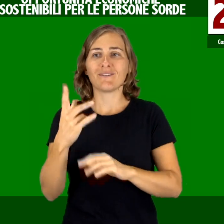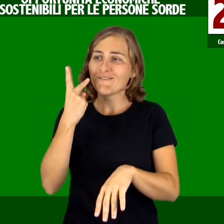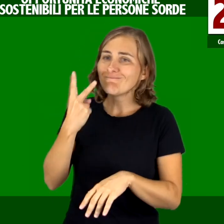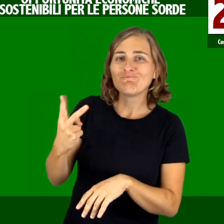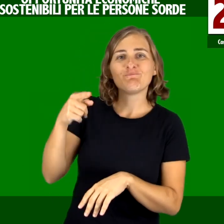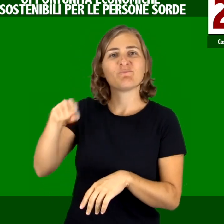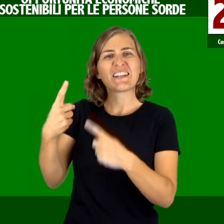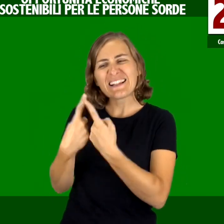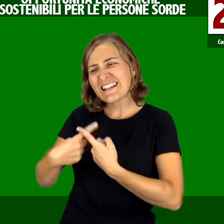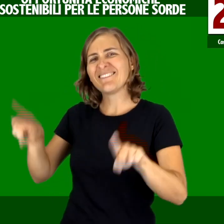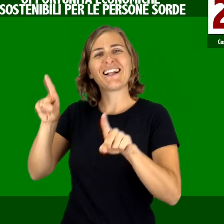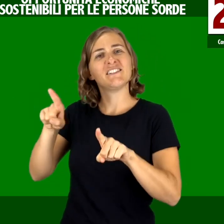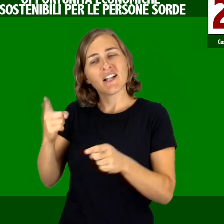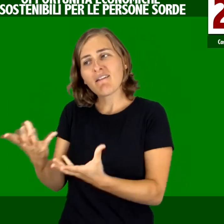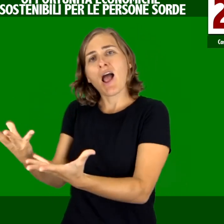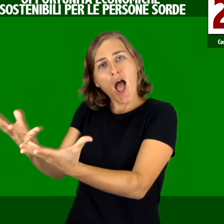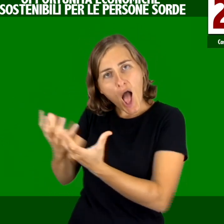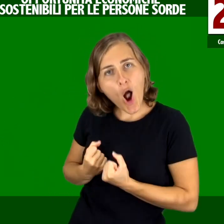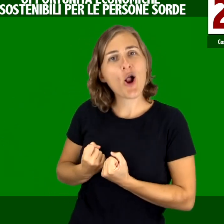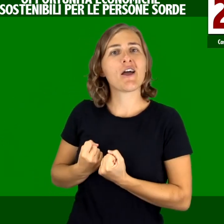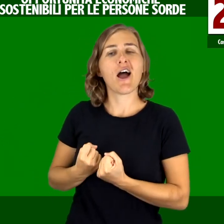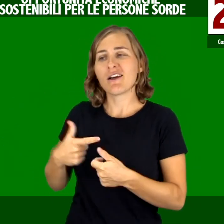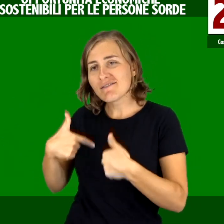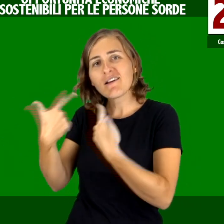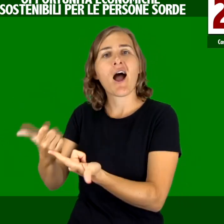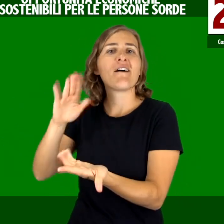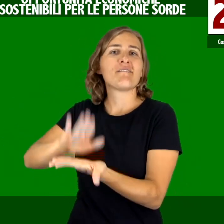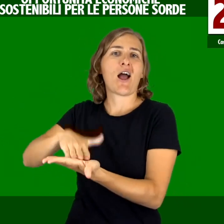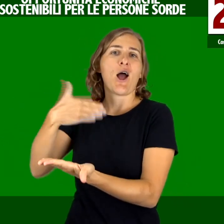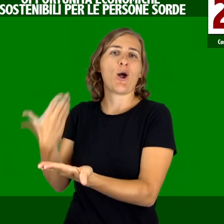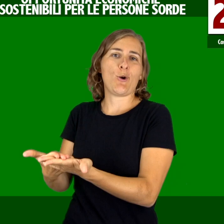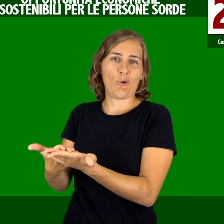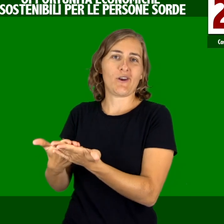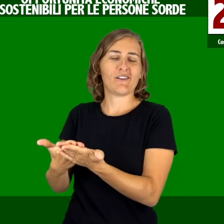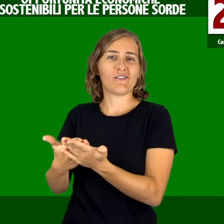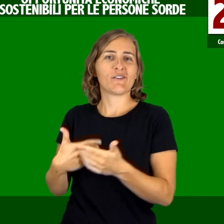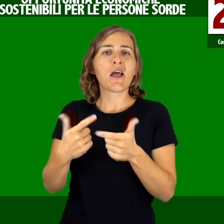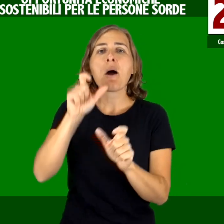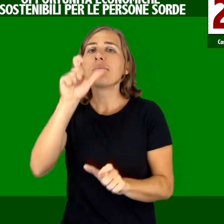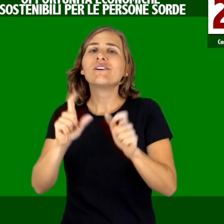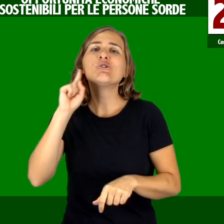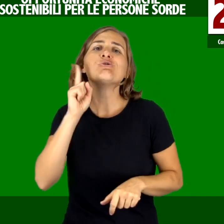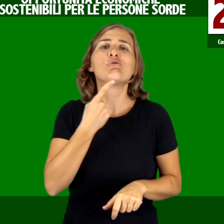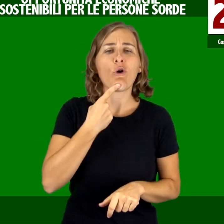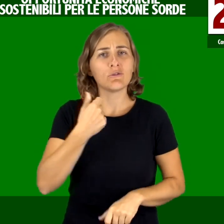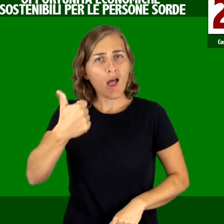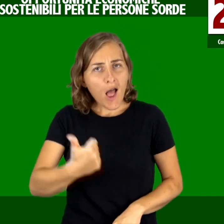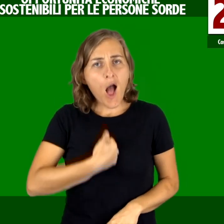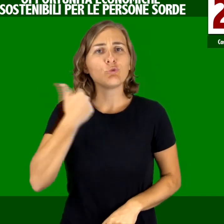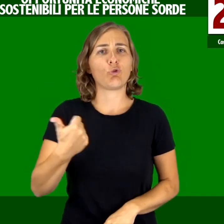È necessario un cambiamento culturale di passo che accolga e valorizzi la diversità e garantisca finalmente il pieno